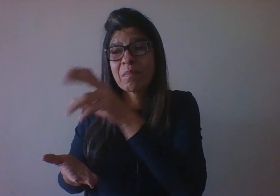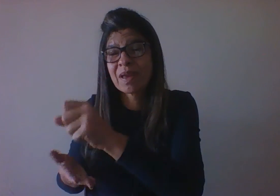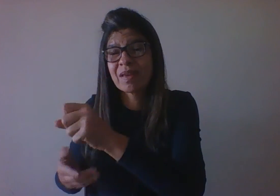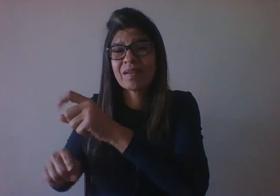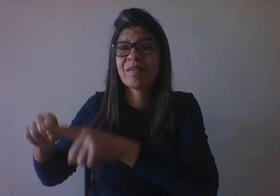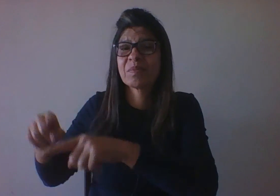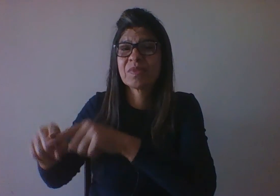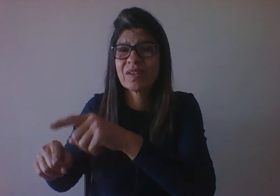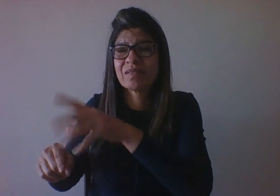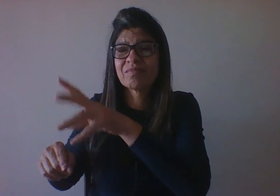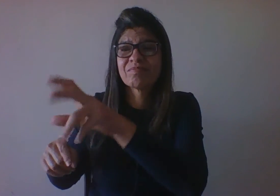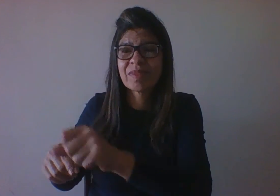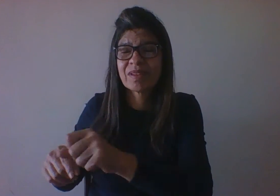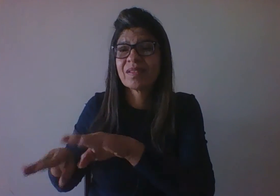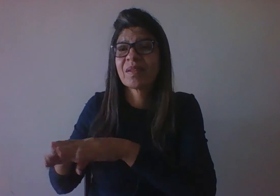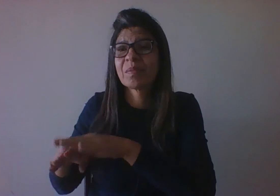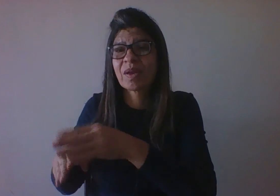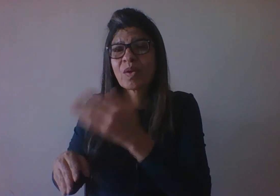é ofertado com facilidade para ele.